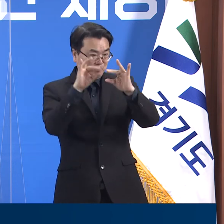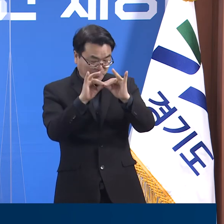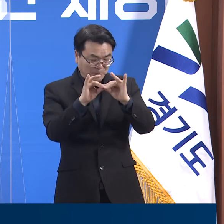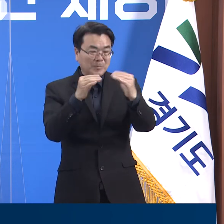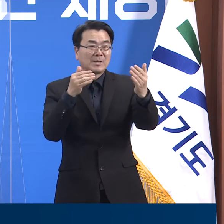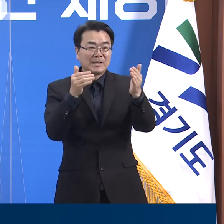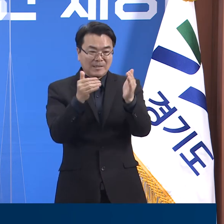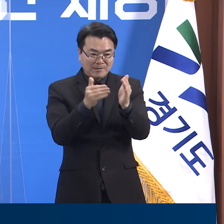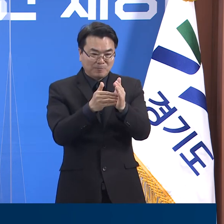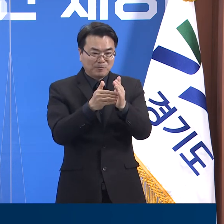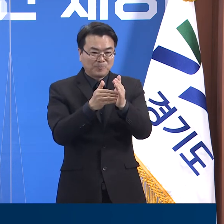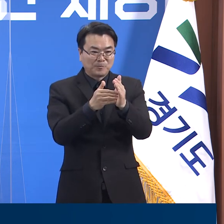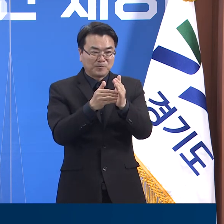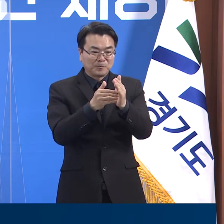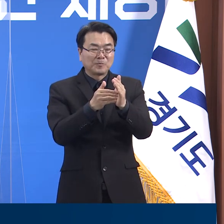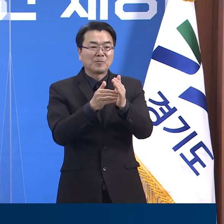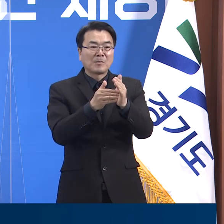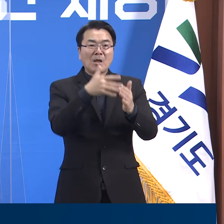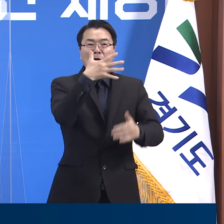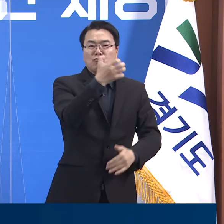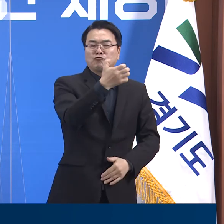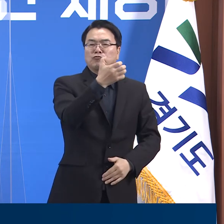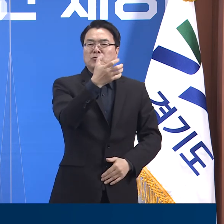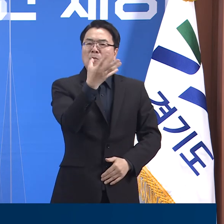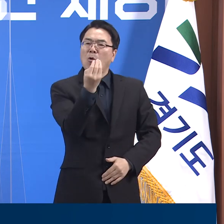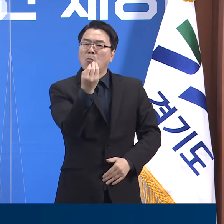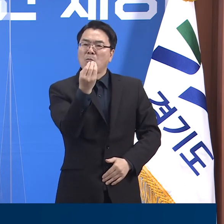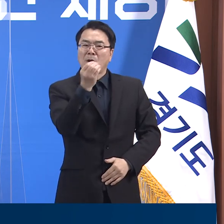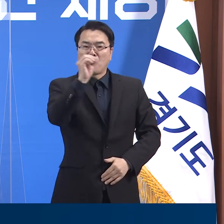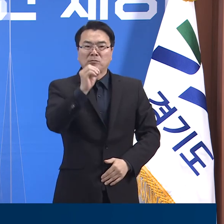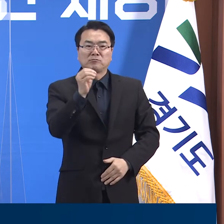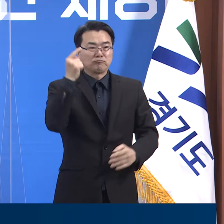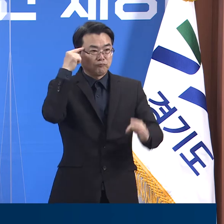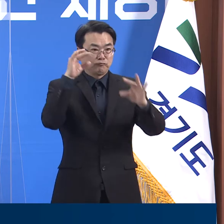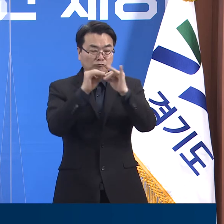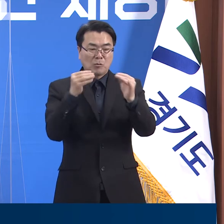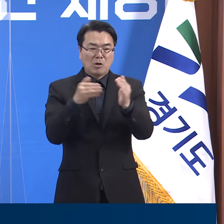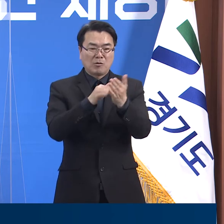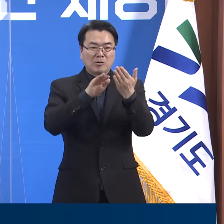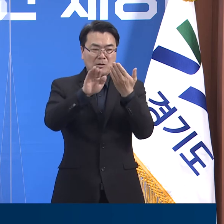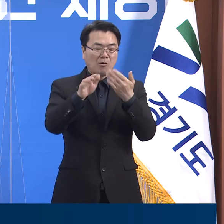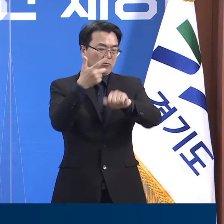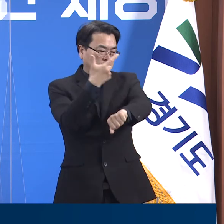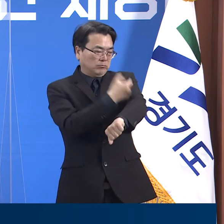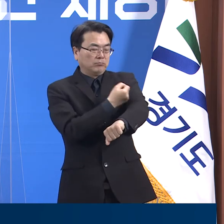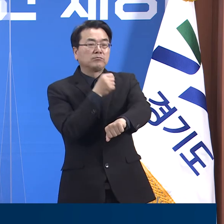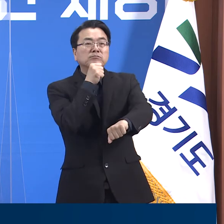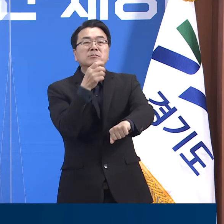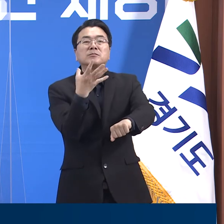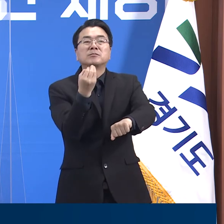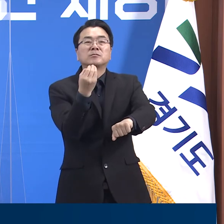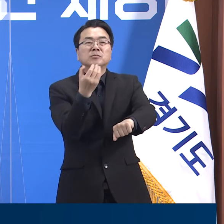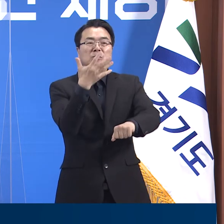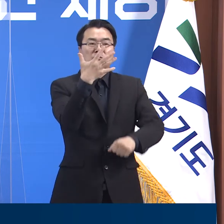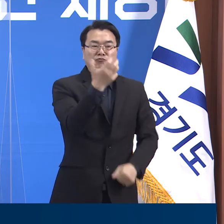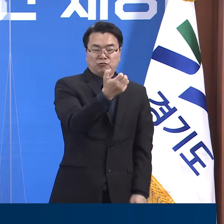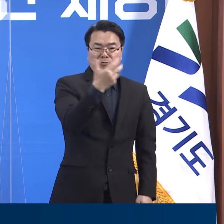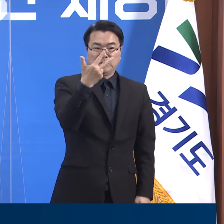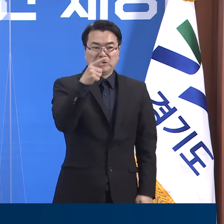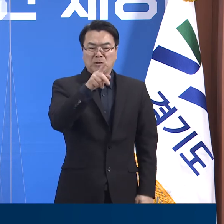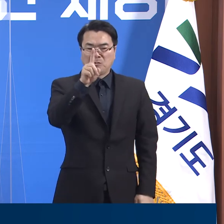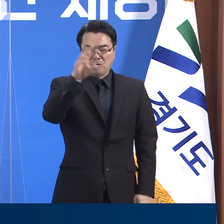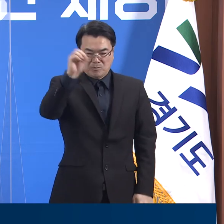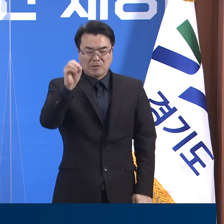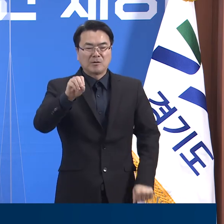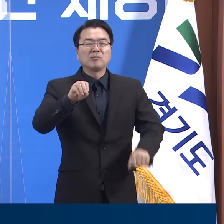동의율은 92.6%입니다. 접종 동의자 대비 접종률은 97.1%입니다.